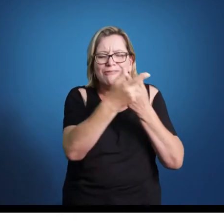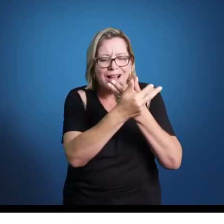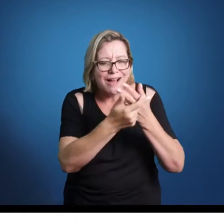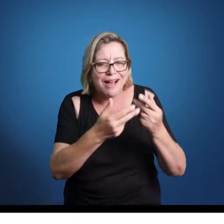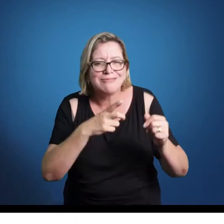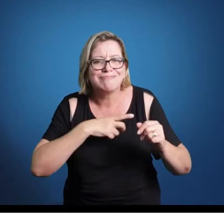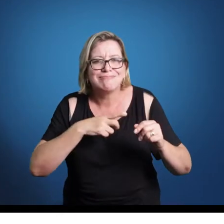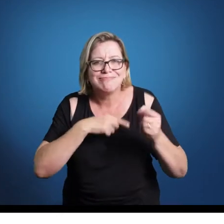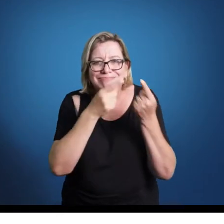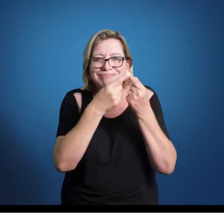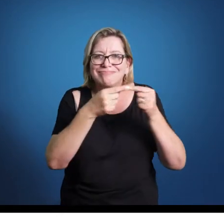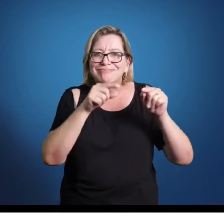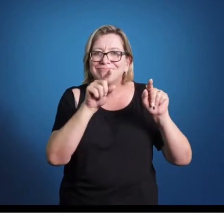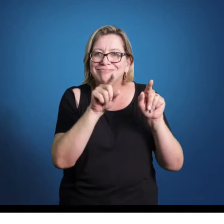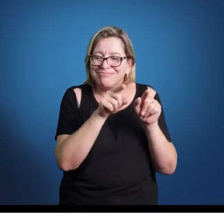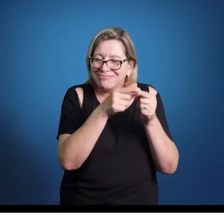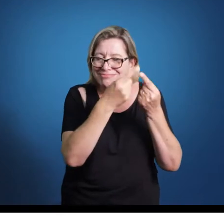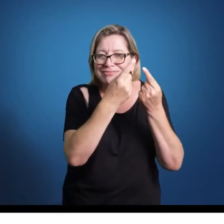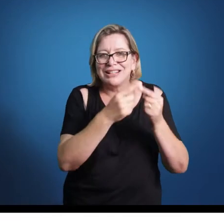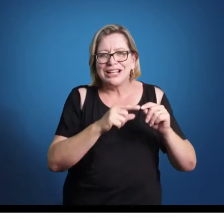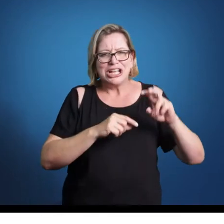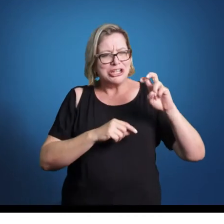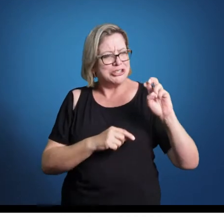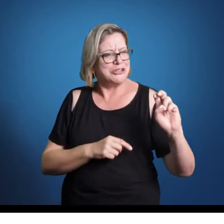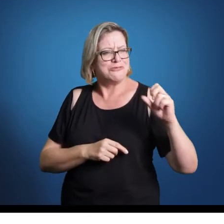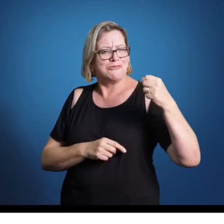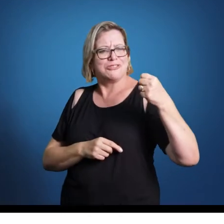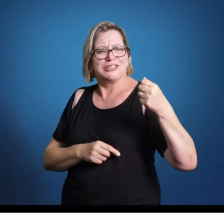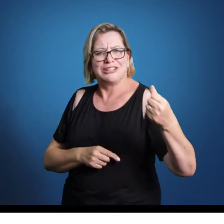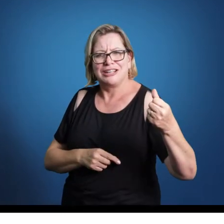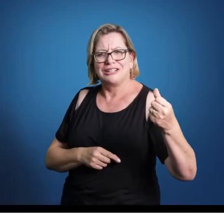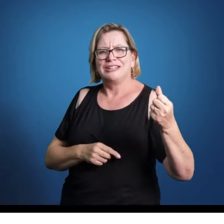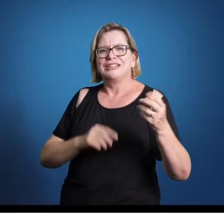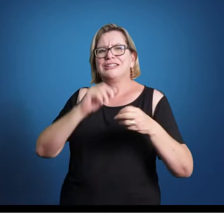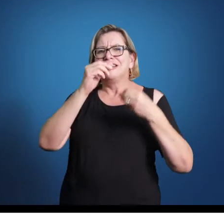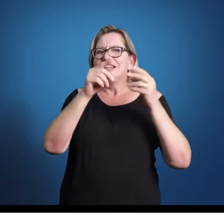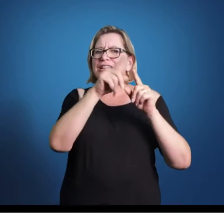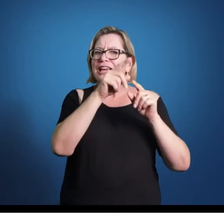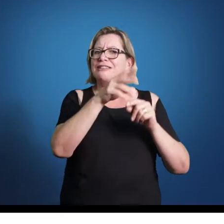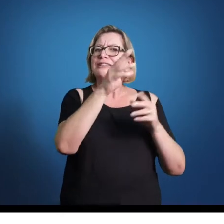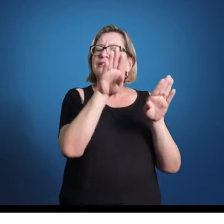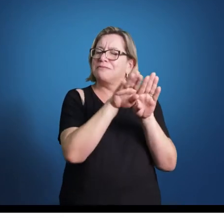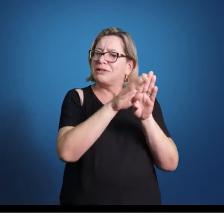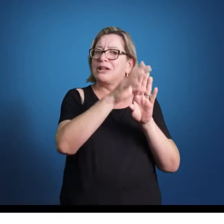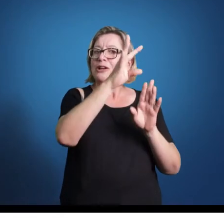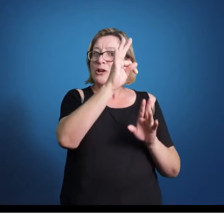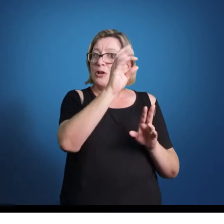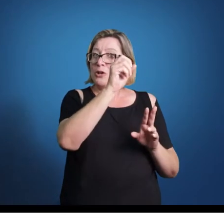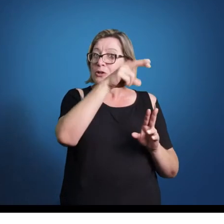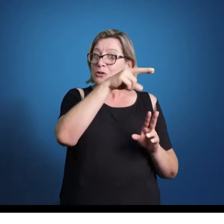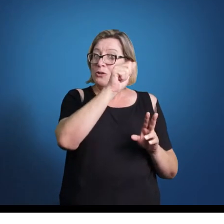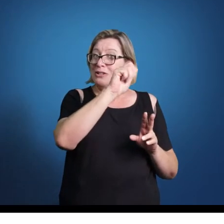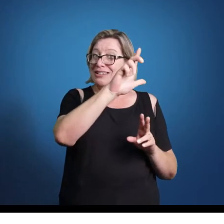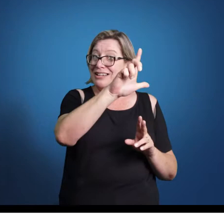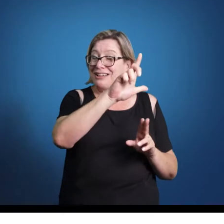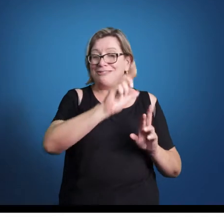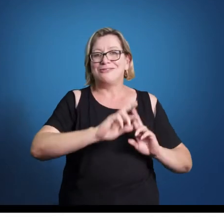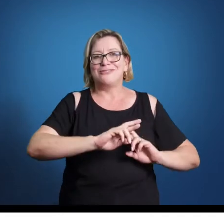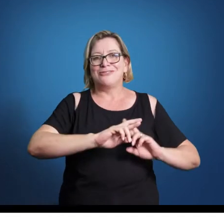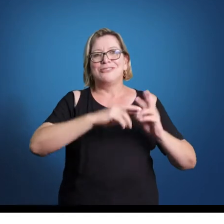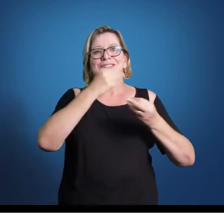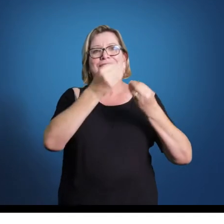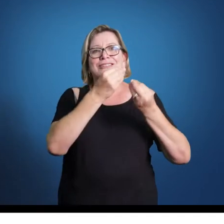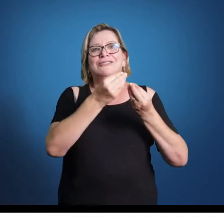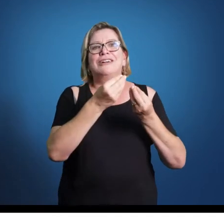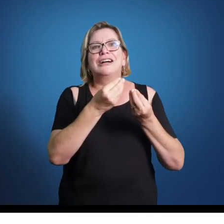polifônicas, cinco, seis vozes rebuscadas, intrincadas, tonal e polifônica, diferente do Renascimento, que era modal e polifônico. Aqui